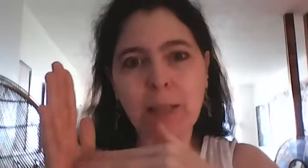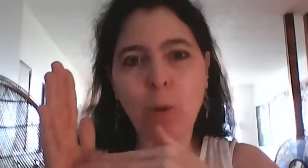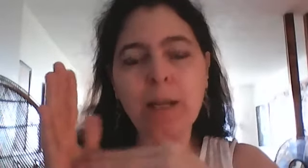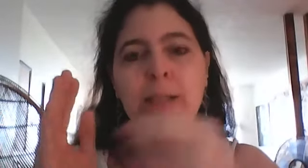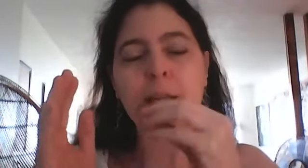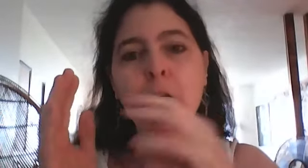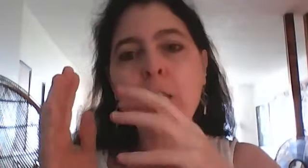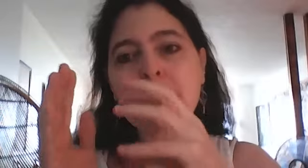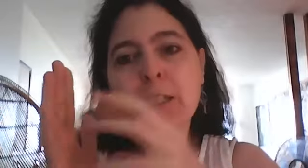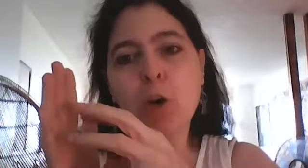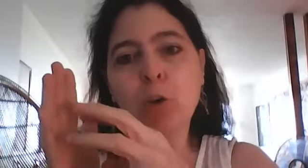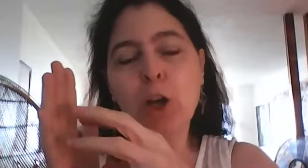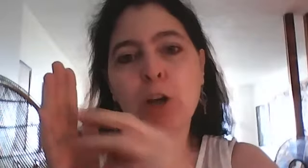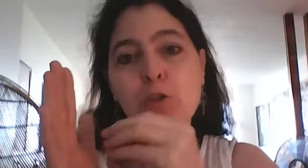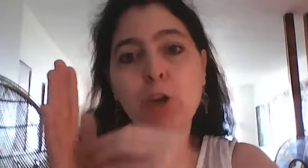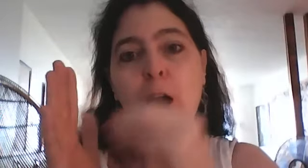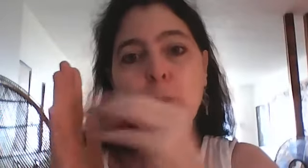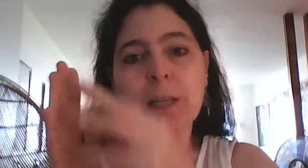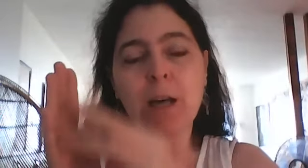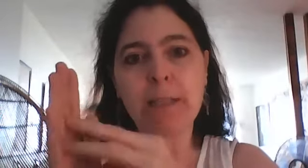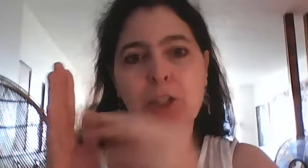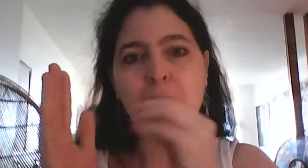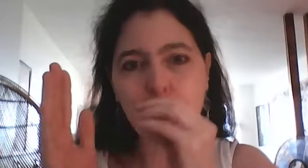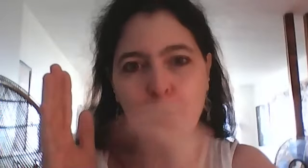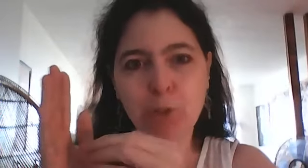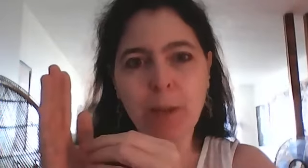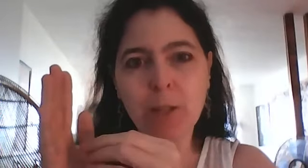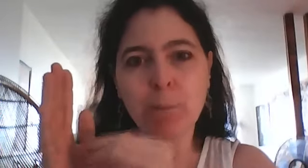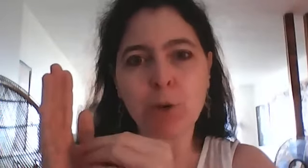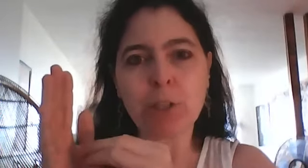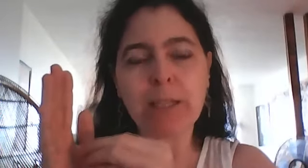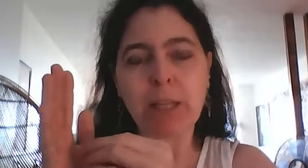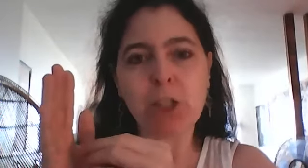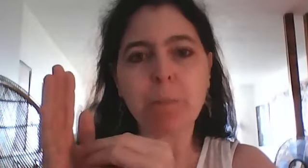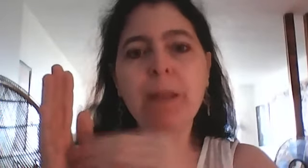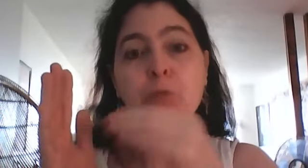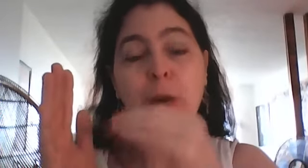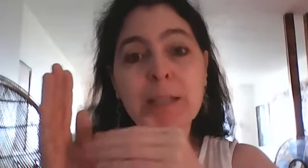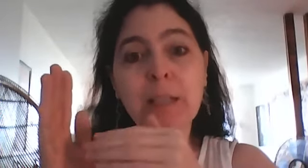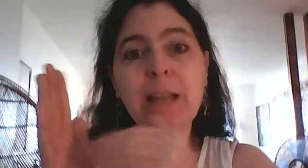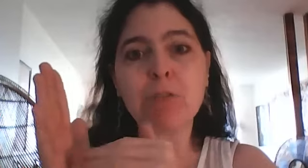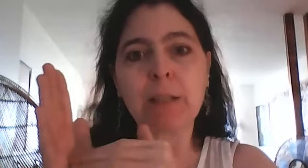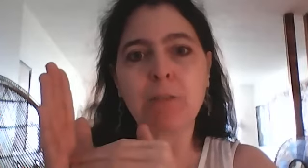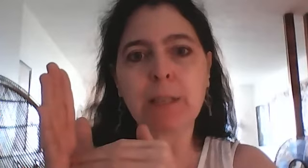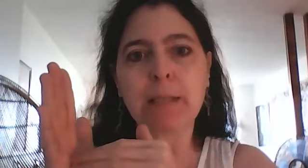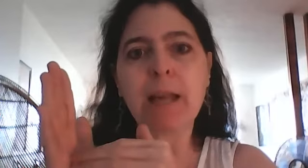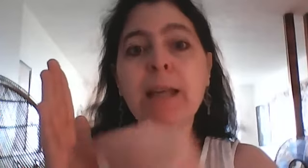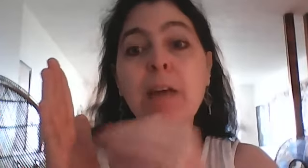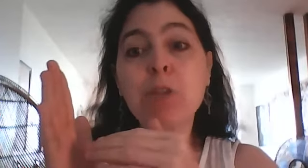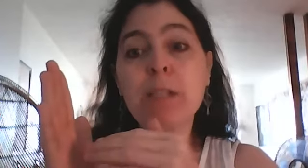endroit là c'est que cette zone là du corps ou des corps d'énergie a besoin de plus d'énergie et vous restez là tant que vous sentez le vortex quand vous le